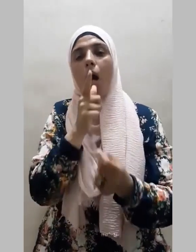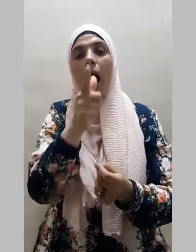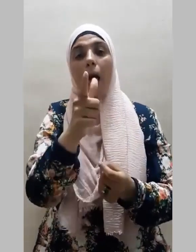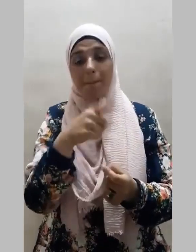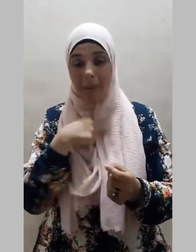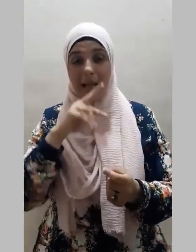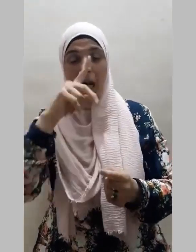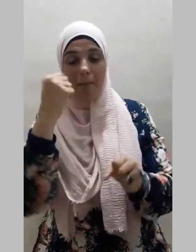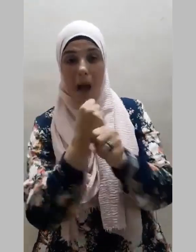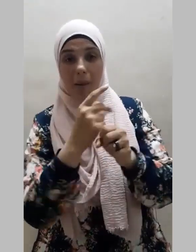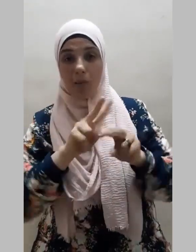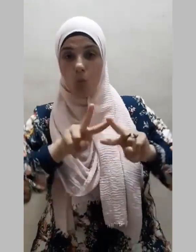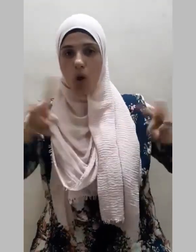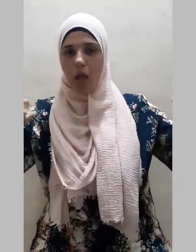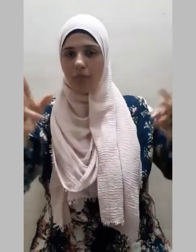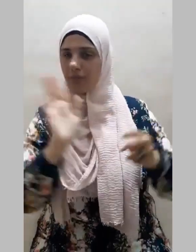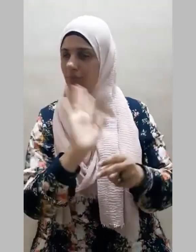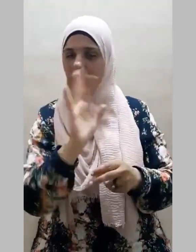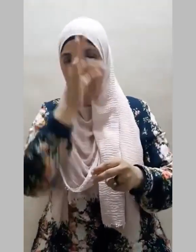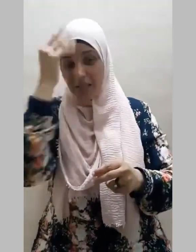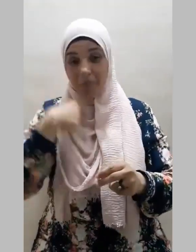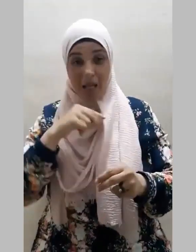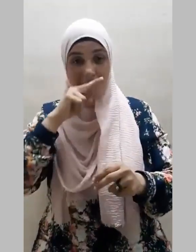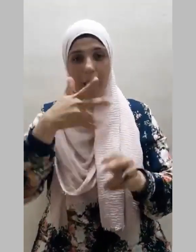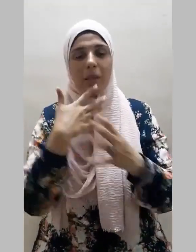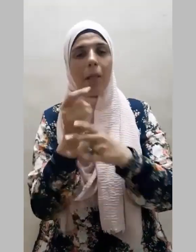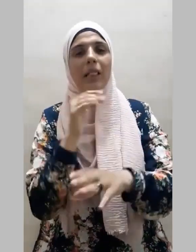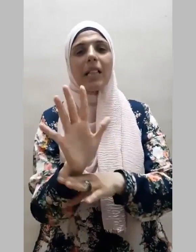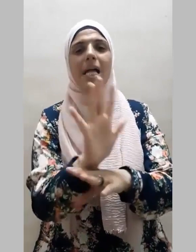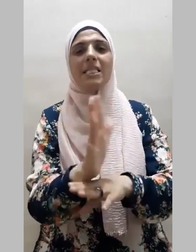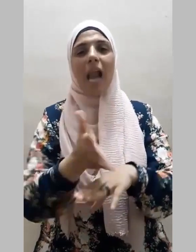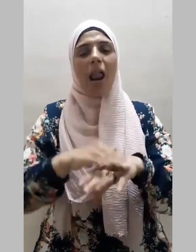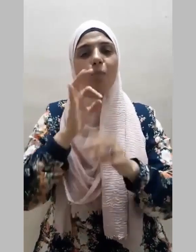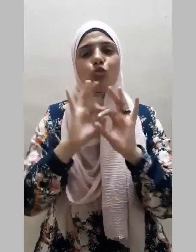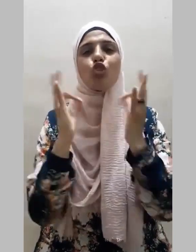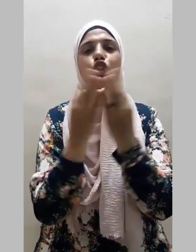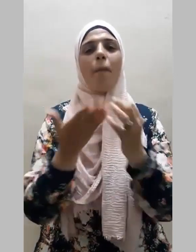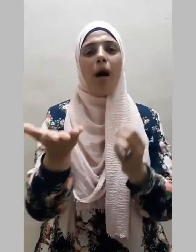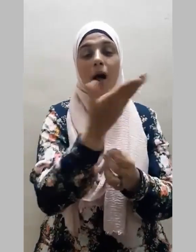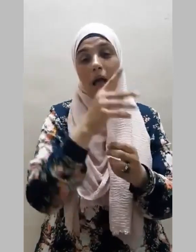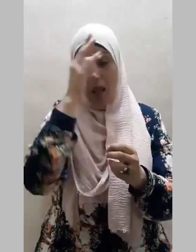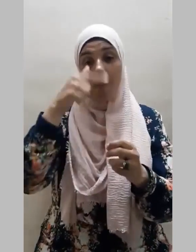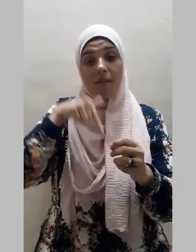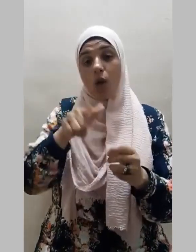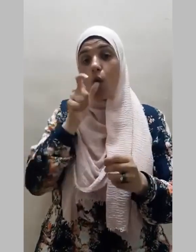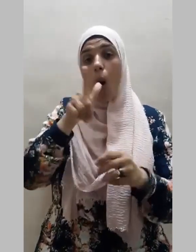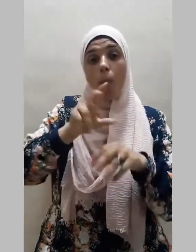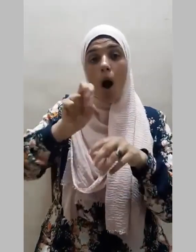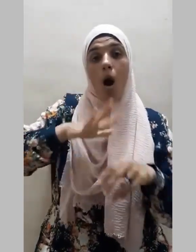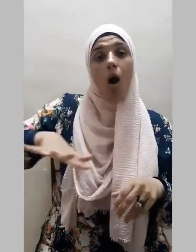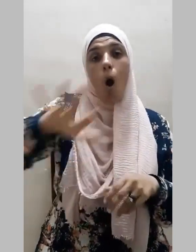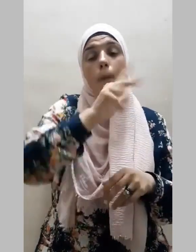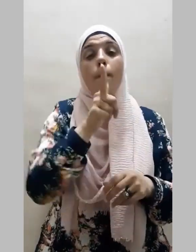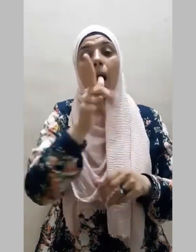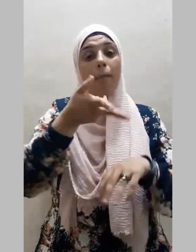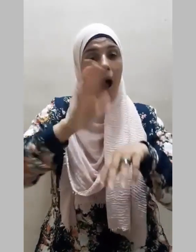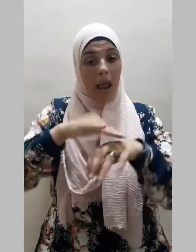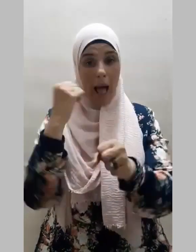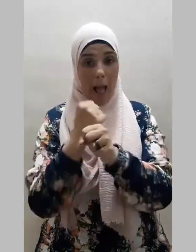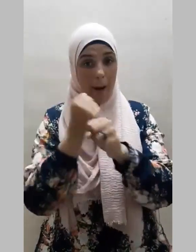حتى يؤثر ذلك في المجتمع فعندما ربطت الأمة بين العلم والعمل والأخلاق